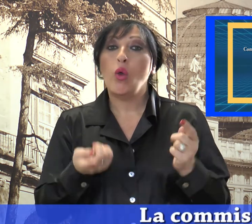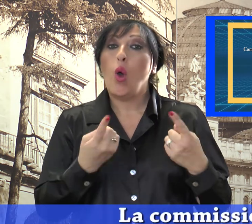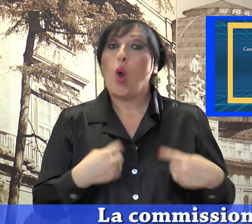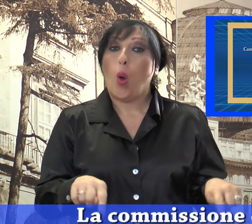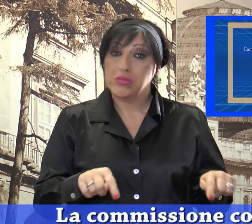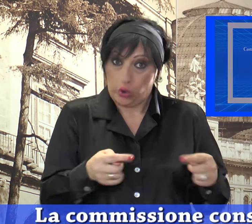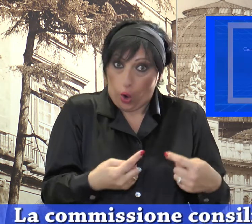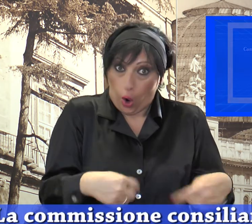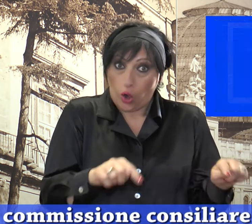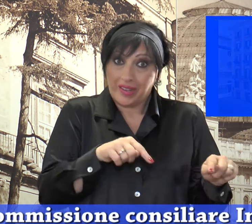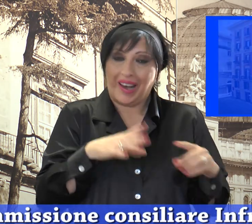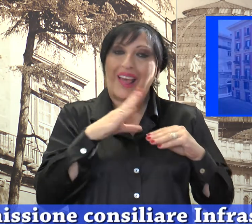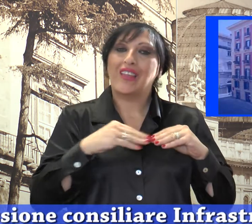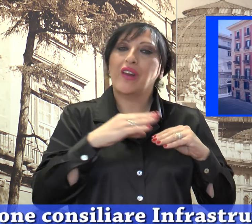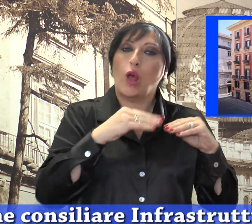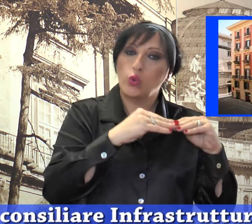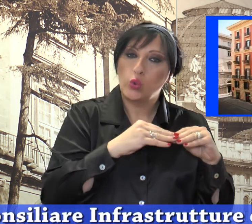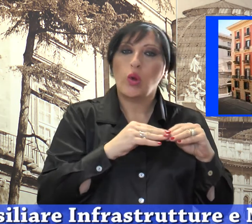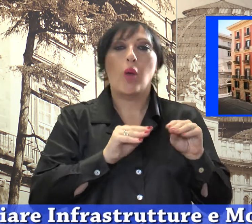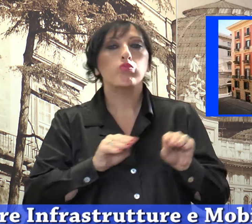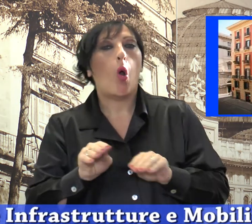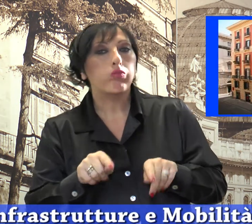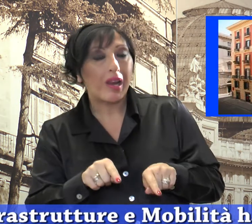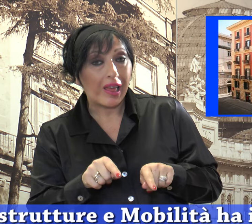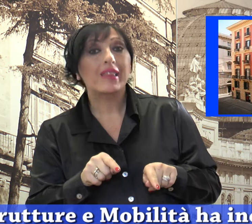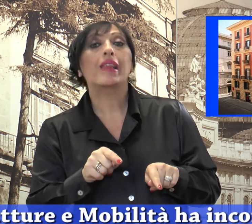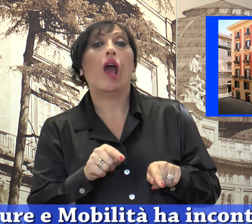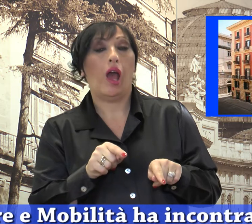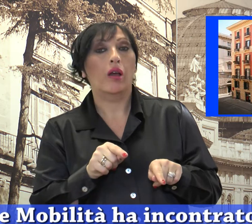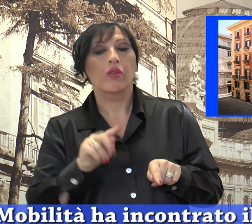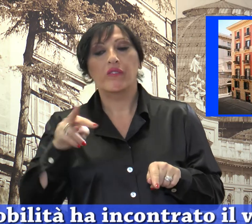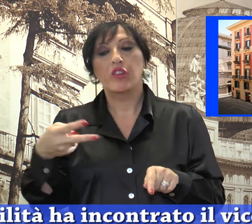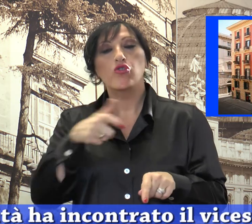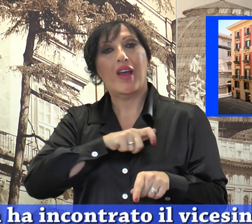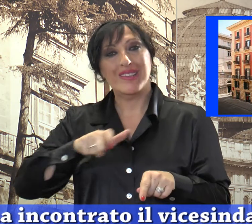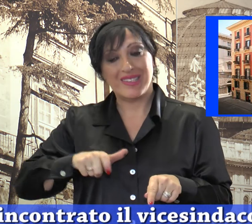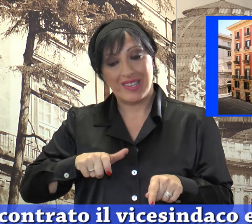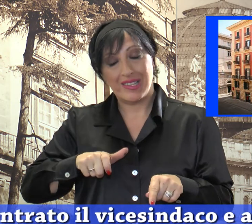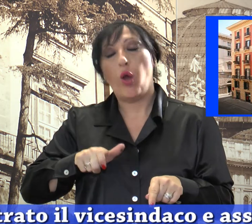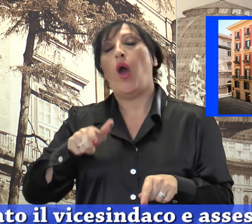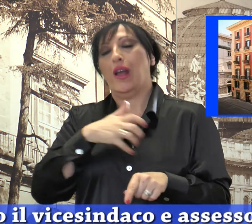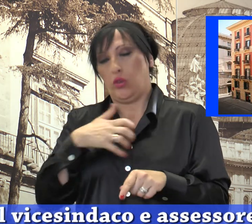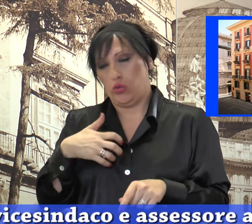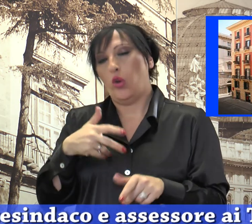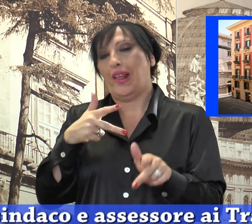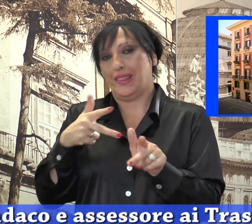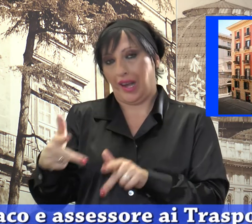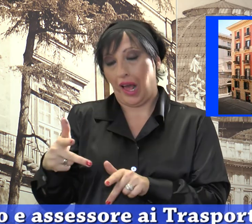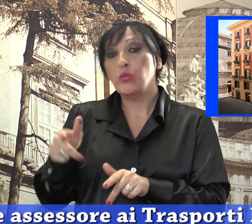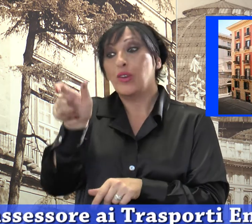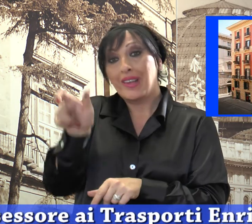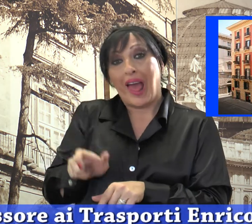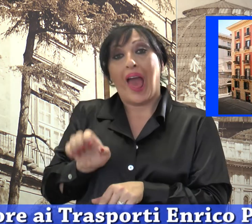Consiliare Infrastrutture e Mobilità ha incontrato il Vice Sindaco e Assessore ai Trasporti